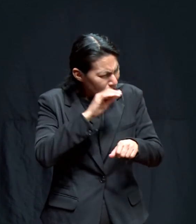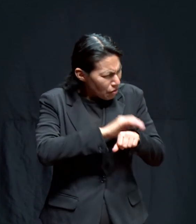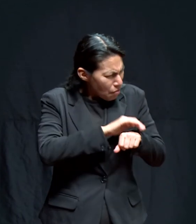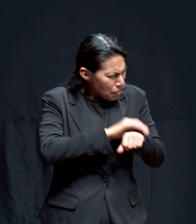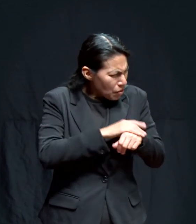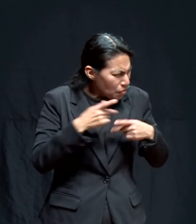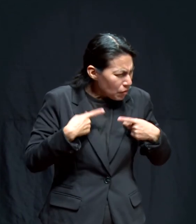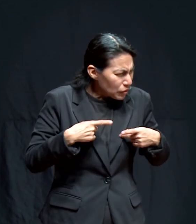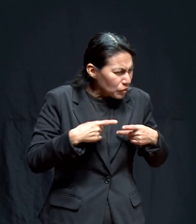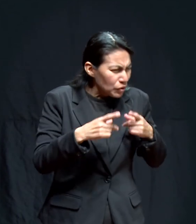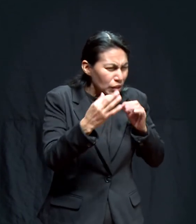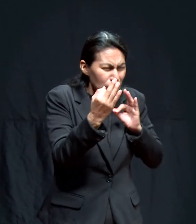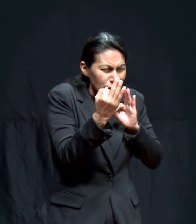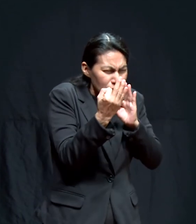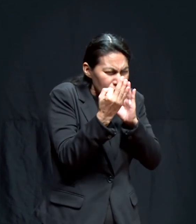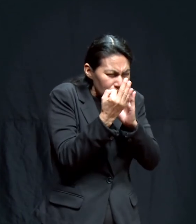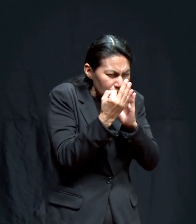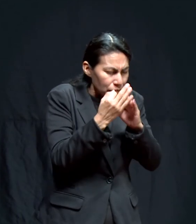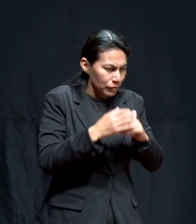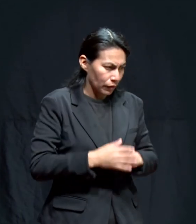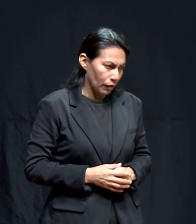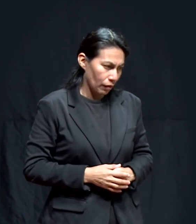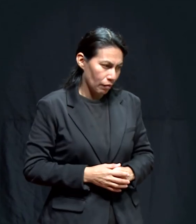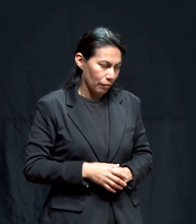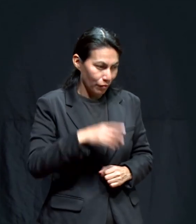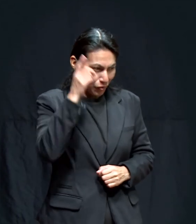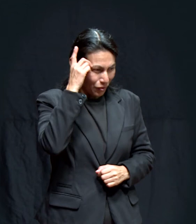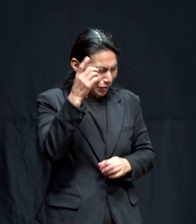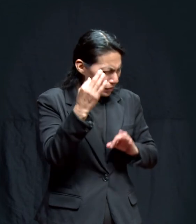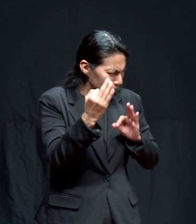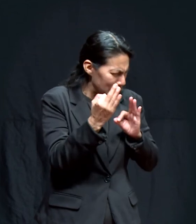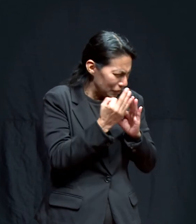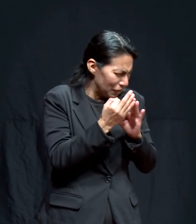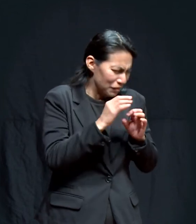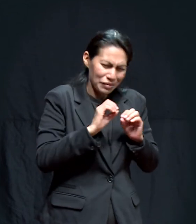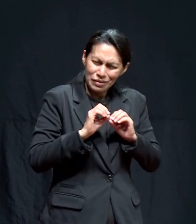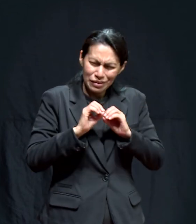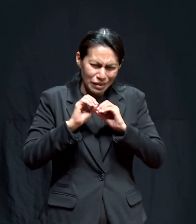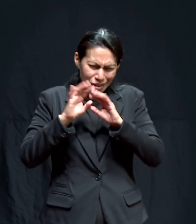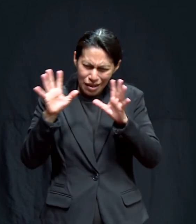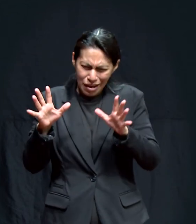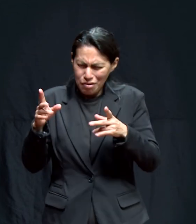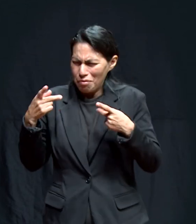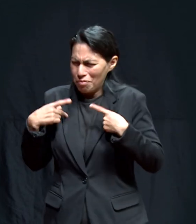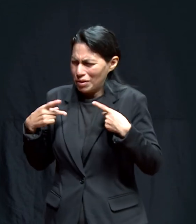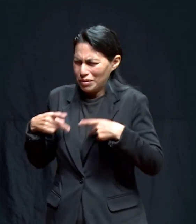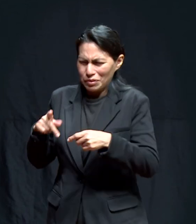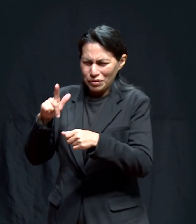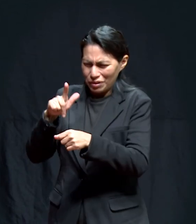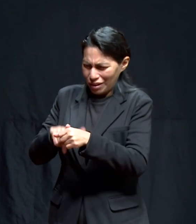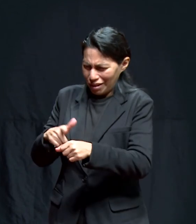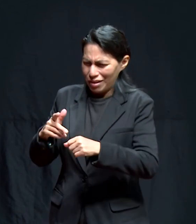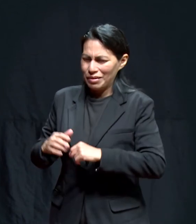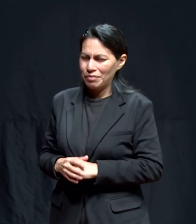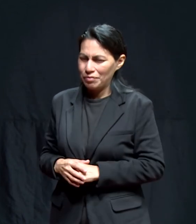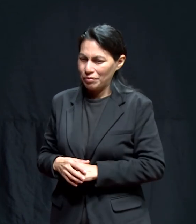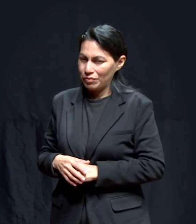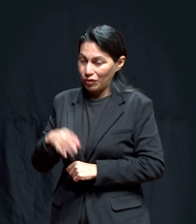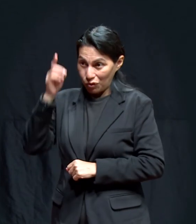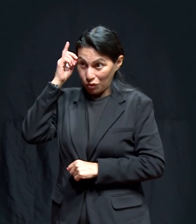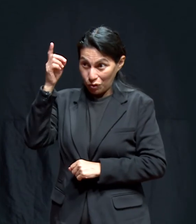buscar a Dios como alguien cercano amoroso es cercano muy cercano es personal